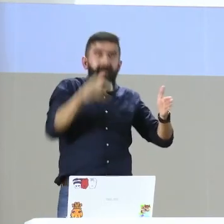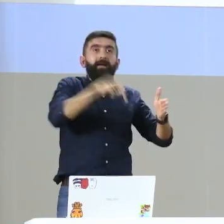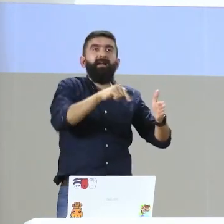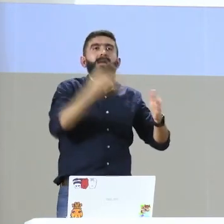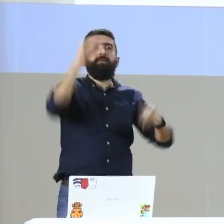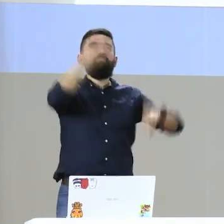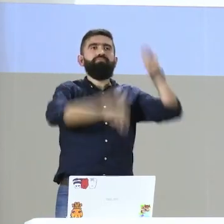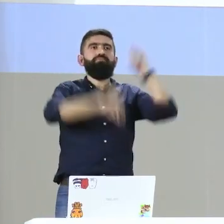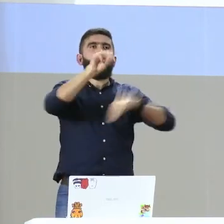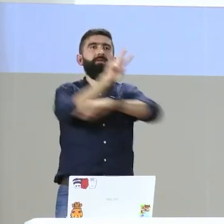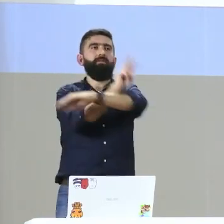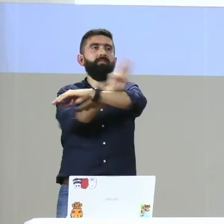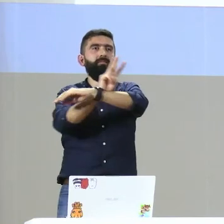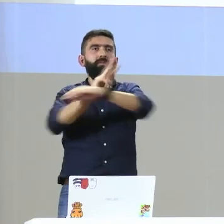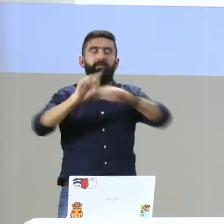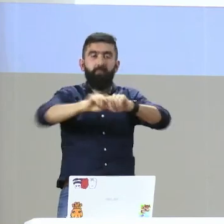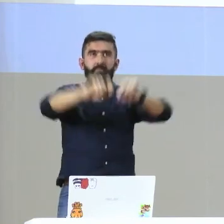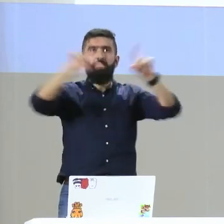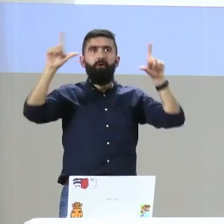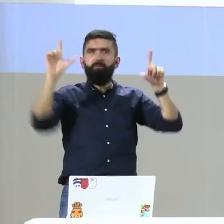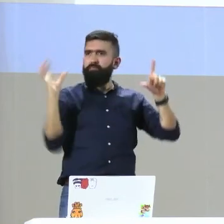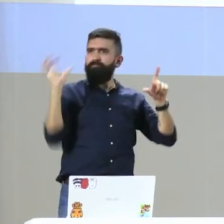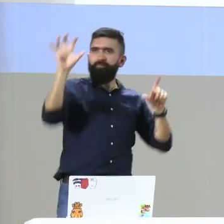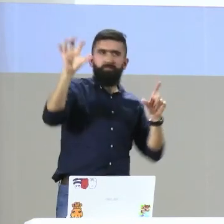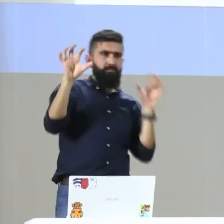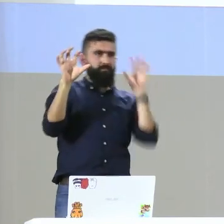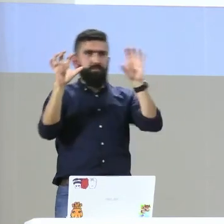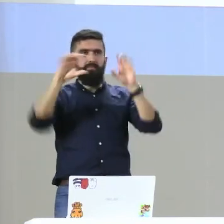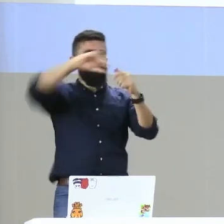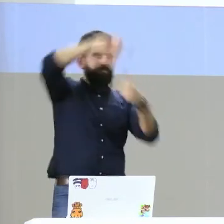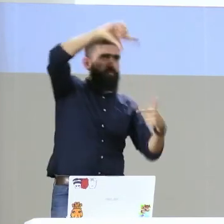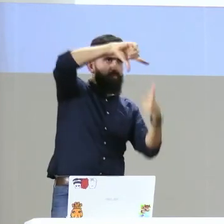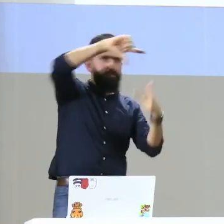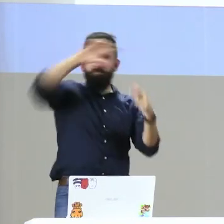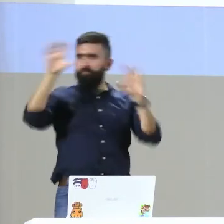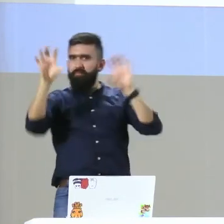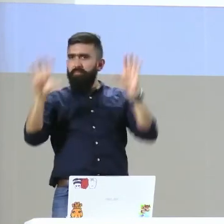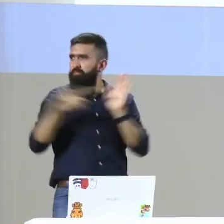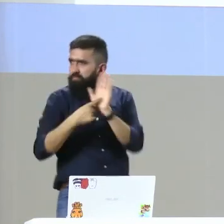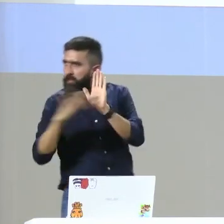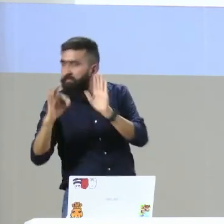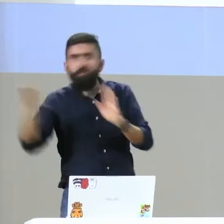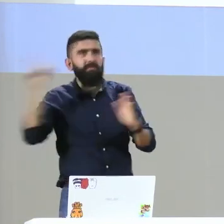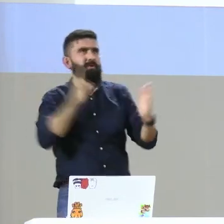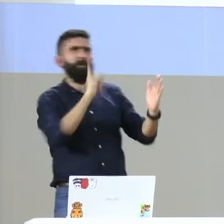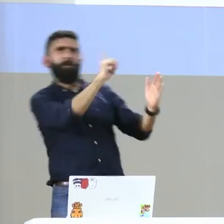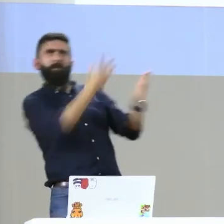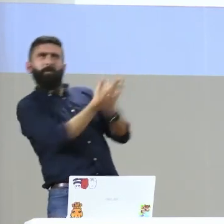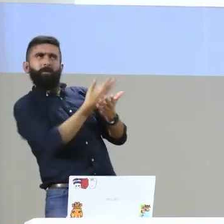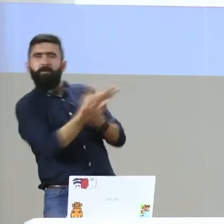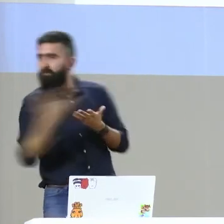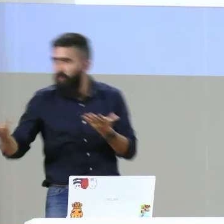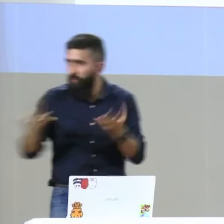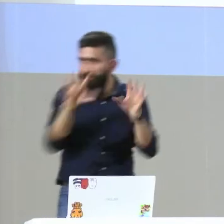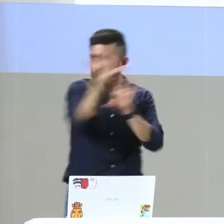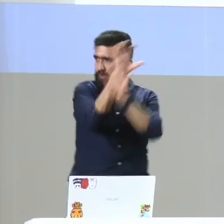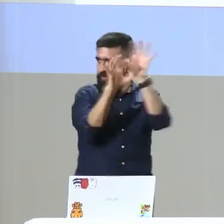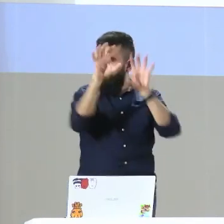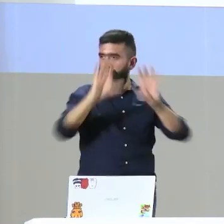bueno, ahora vamos en la tercera etapa, entonces vamos a empezar a hacer el diseño del aplicativo, entonces cómo se va a hacer todo el montaje, la parte estética de la